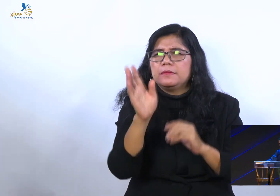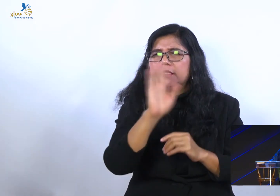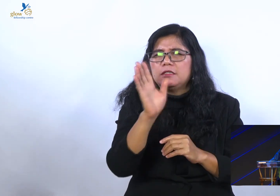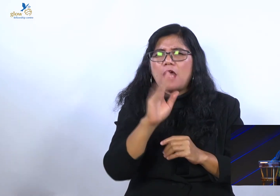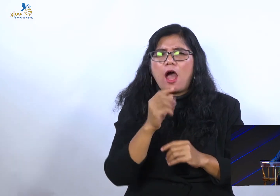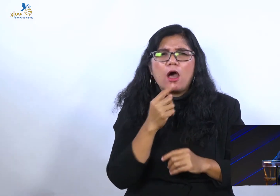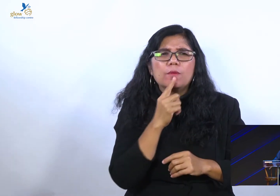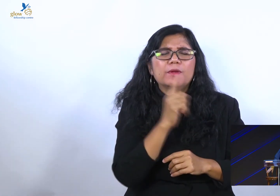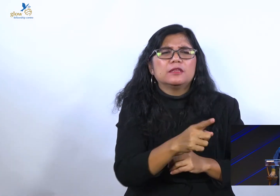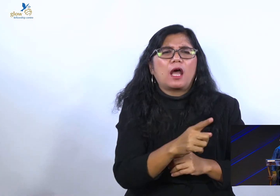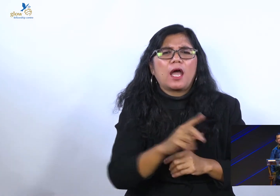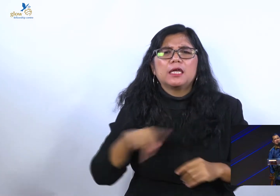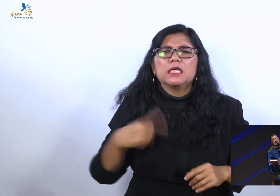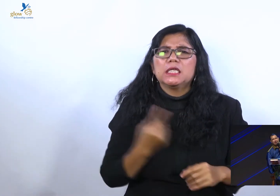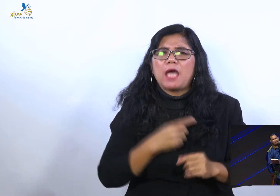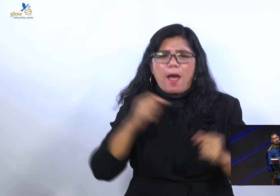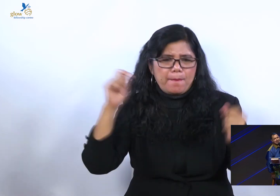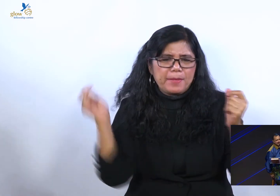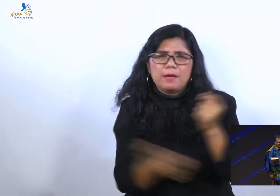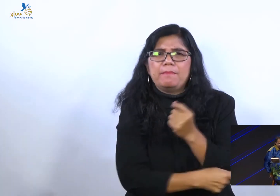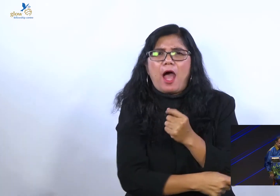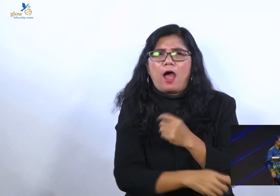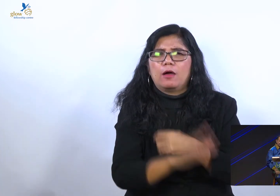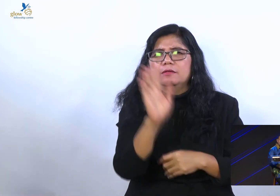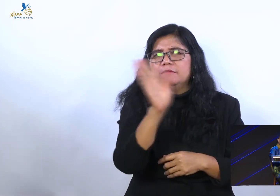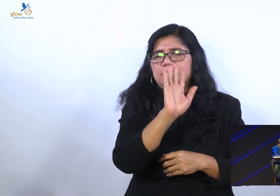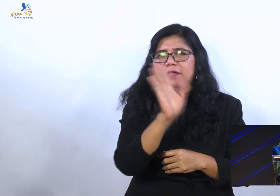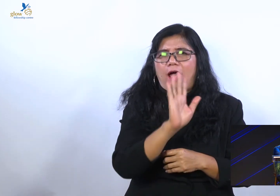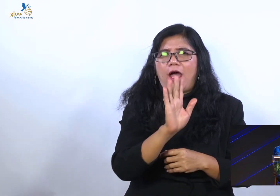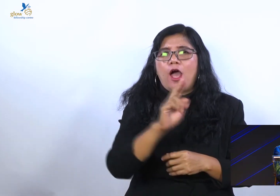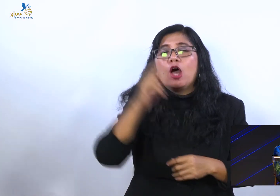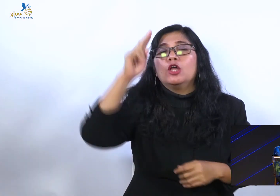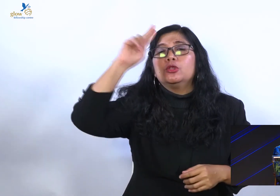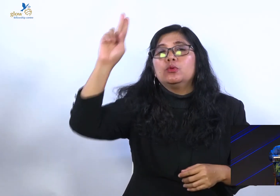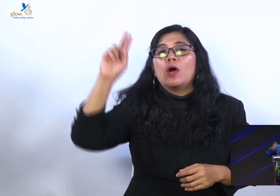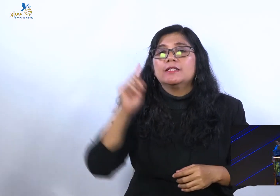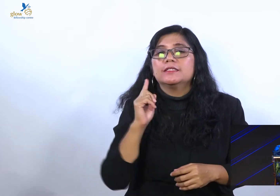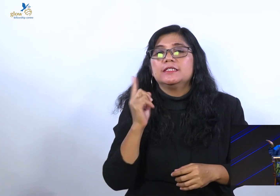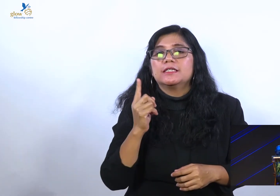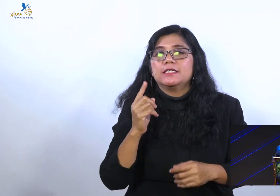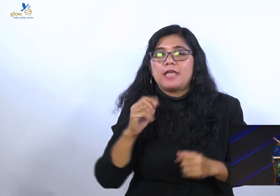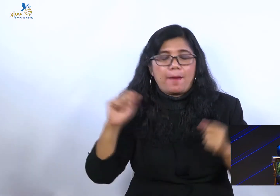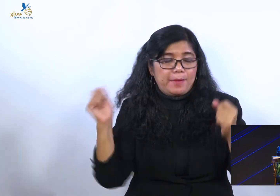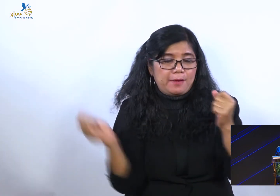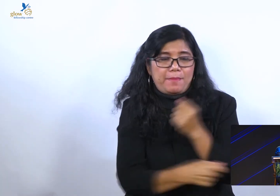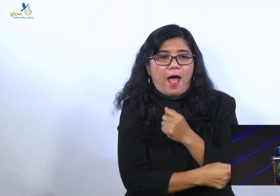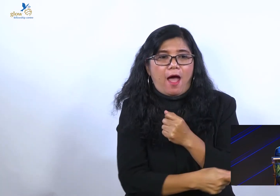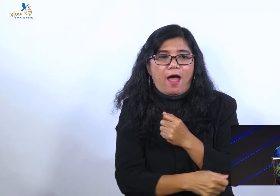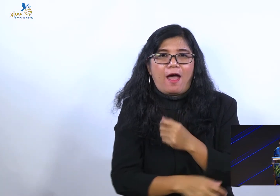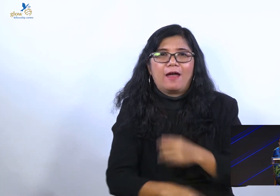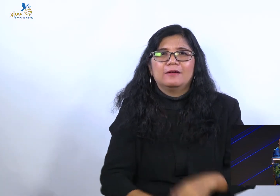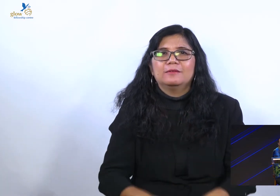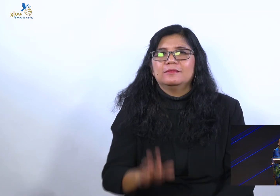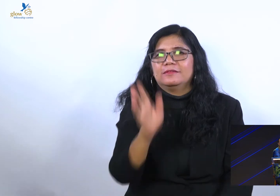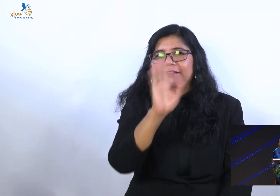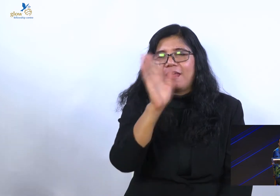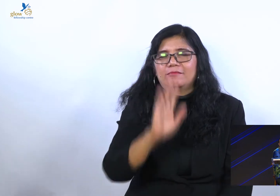Ada banyak orang yang hari-hari ini mengaku diri sebagai apologet Kristen. Dia mau tebang pohon-pohonnya.